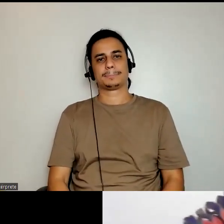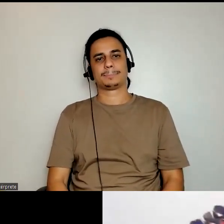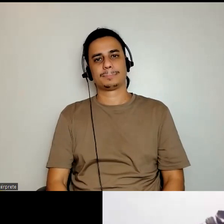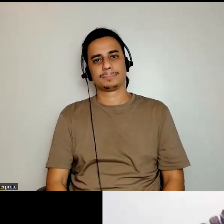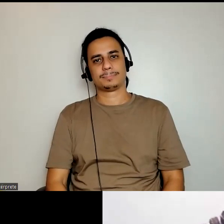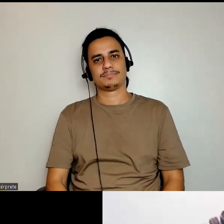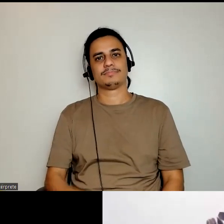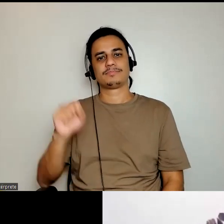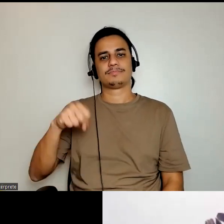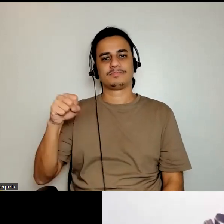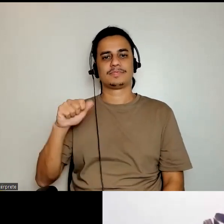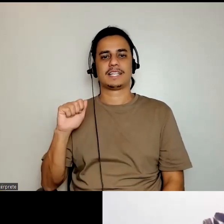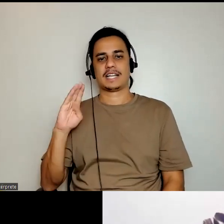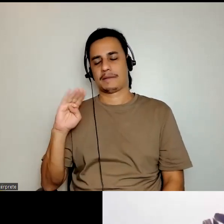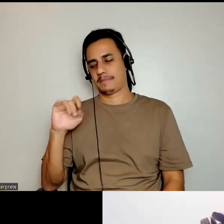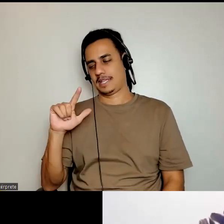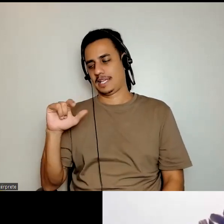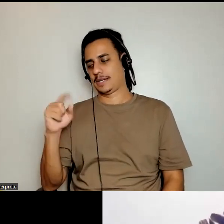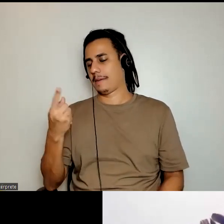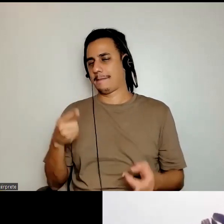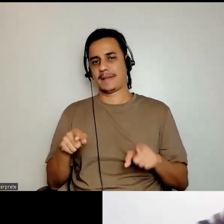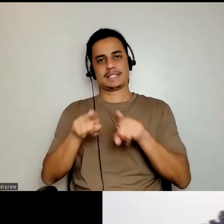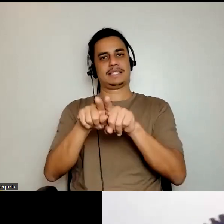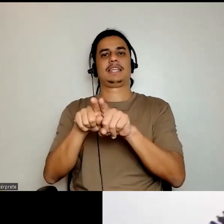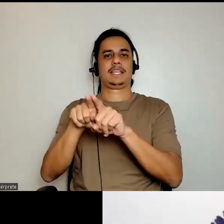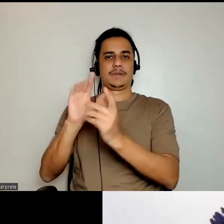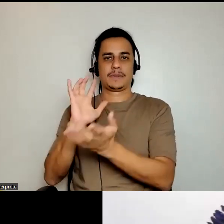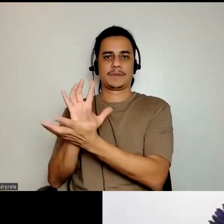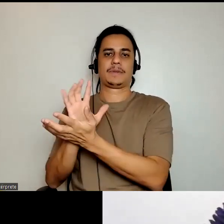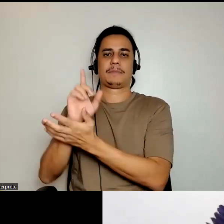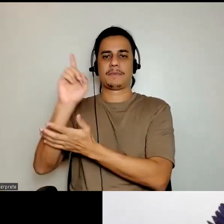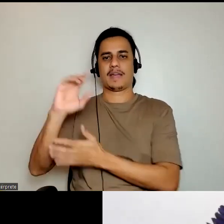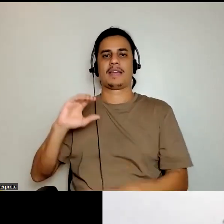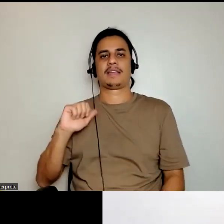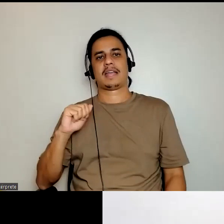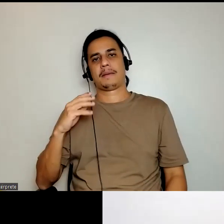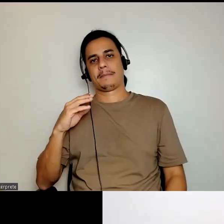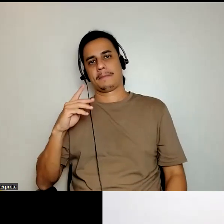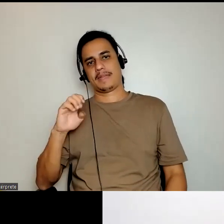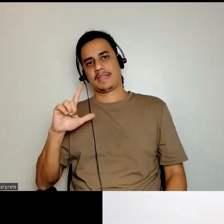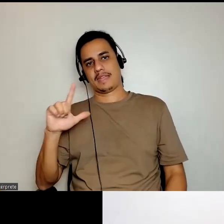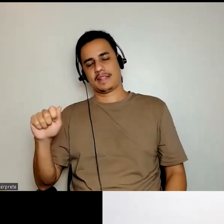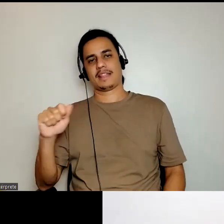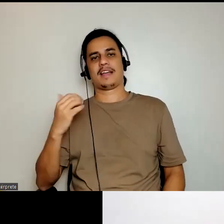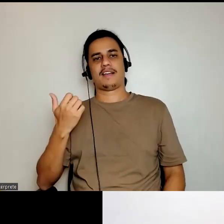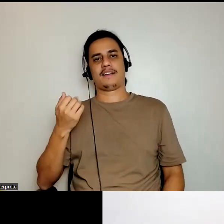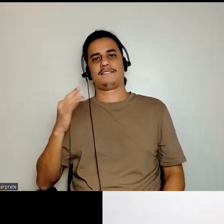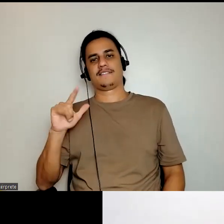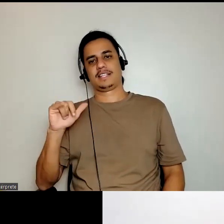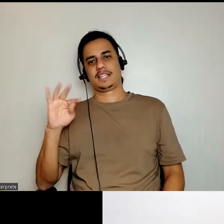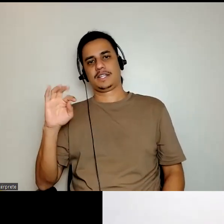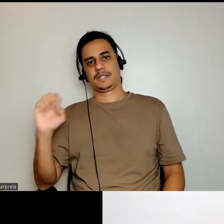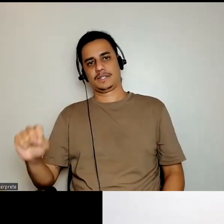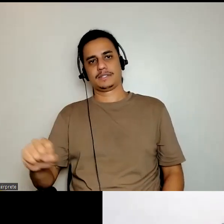Sim, Abílio é parceríssimo também, o pessoal lá da Capela dos Aflitos, do Instituto Tebas. Fechado seu